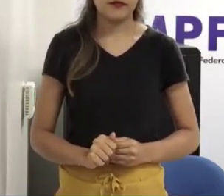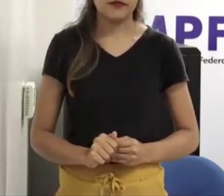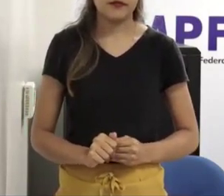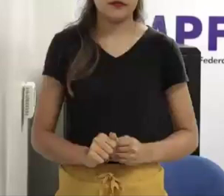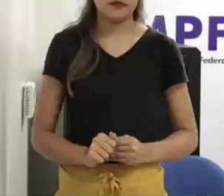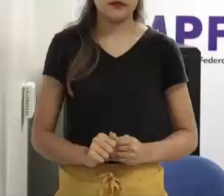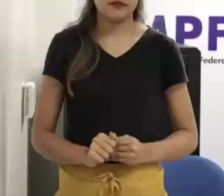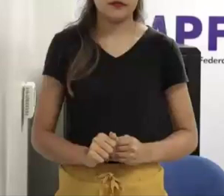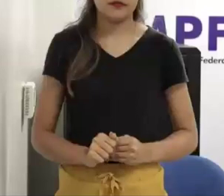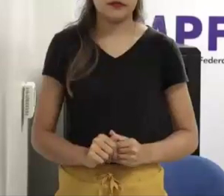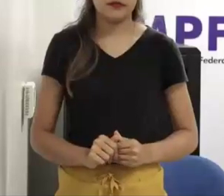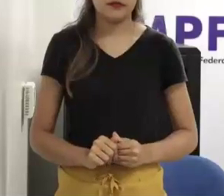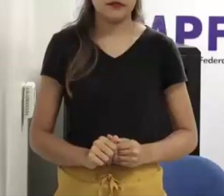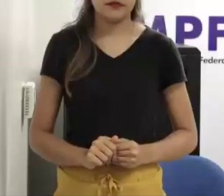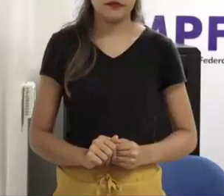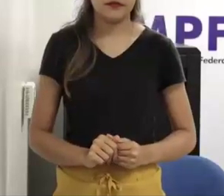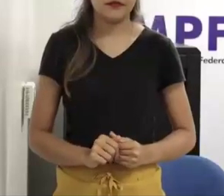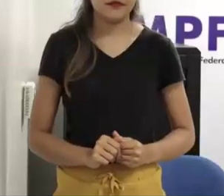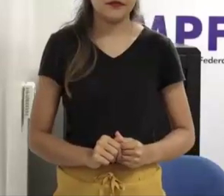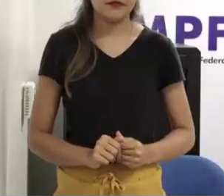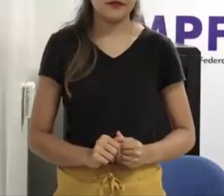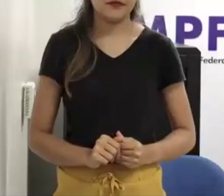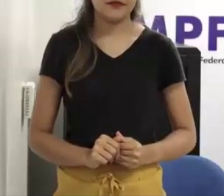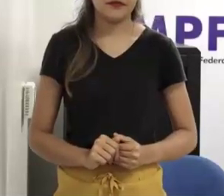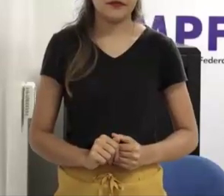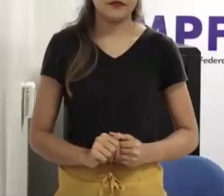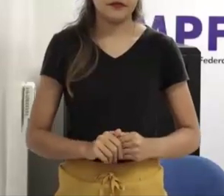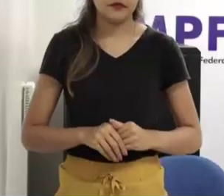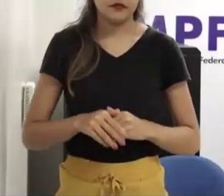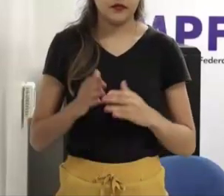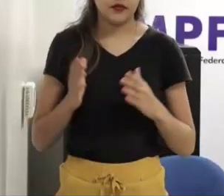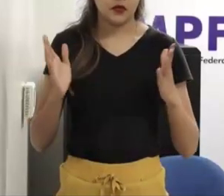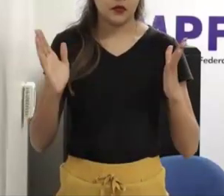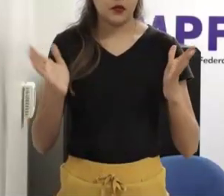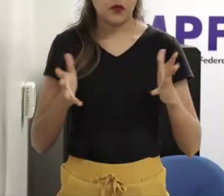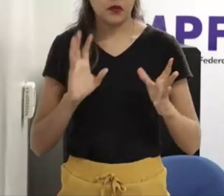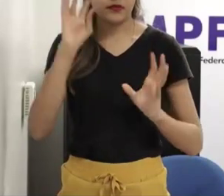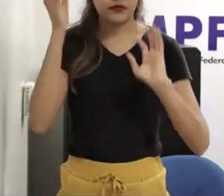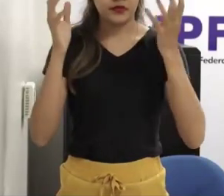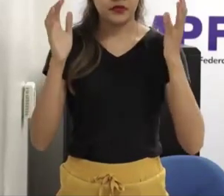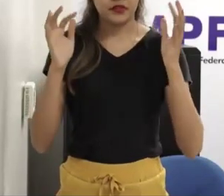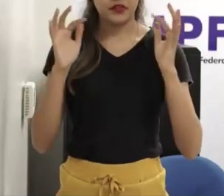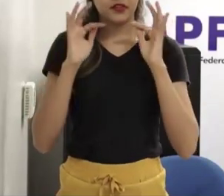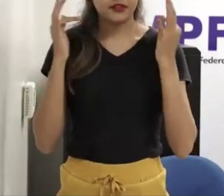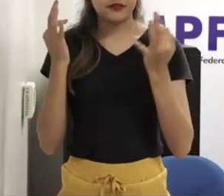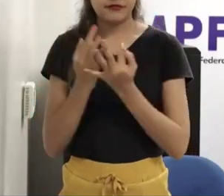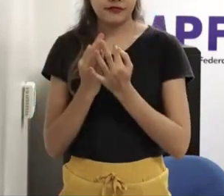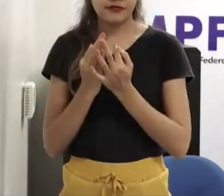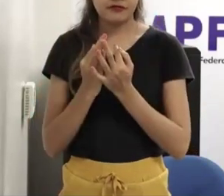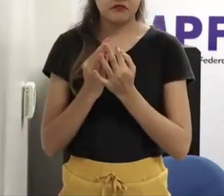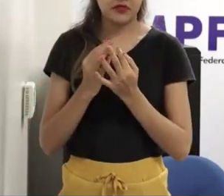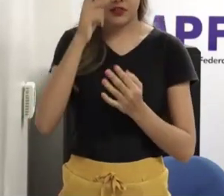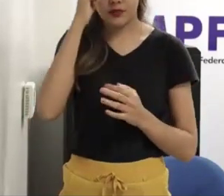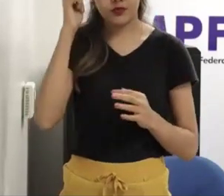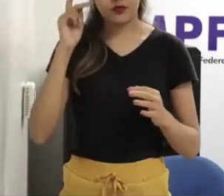cada vez mais pessoas a sociedade famílias, etc então assim na sua experiência como